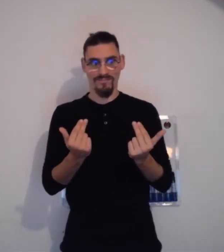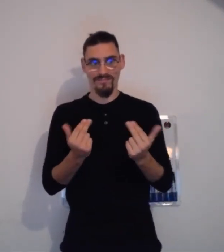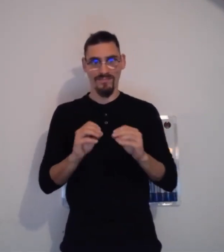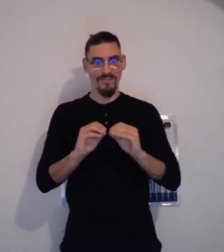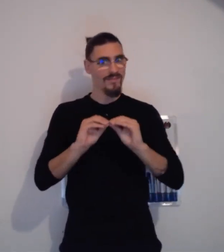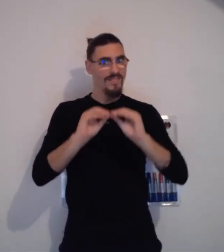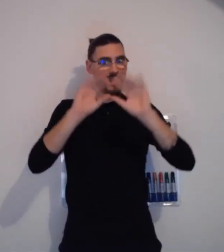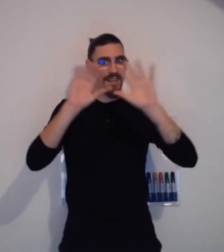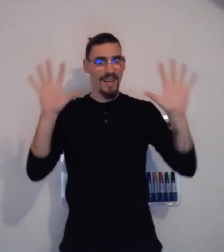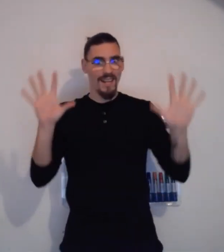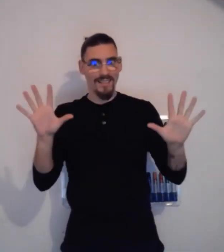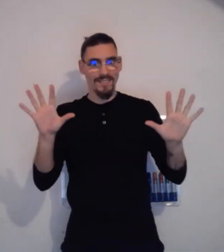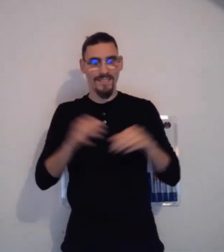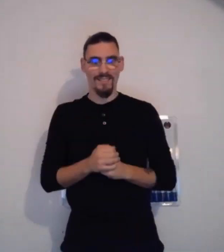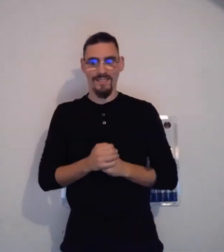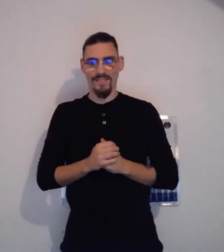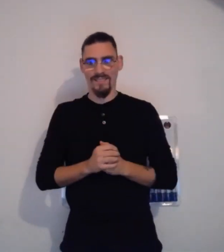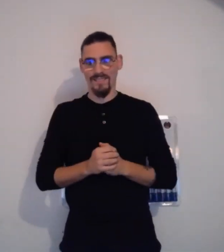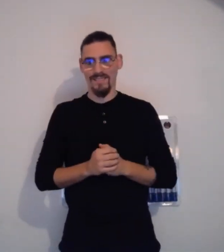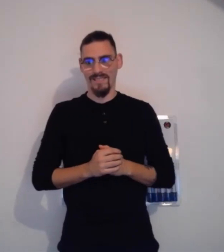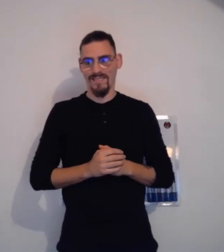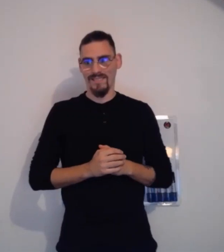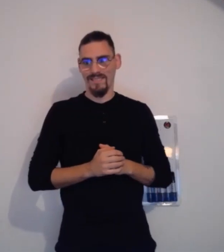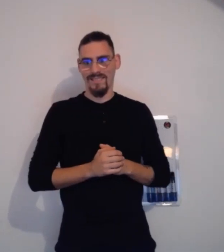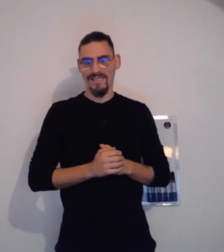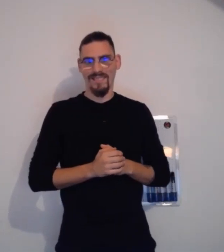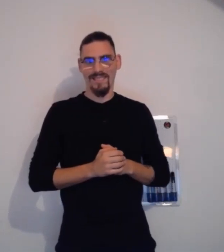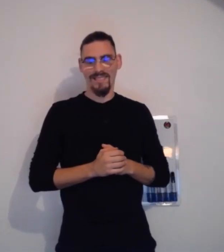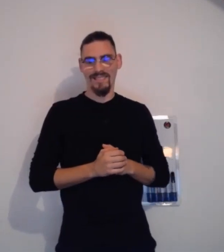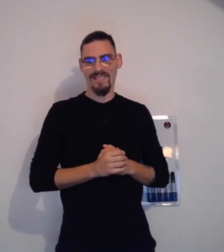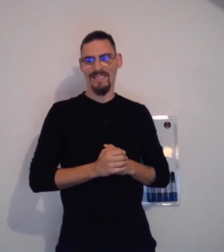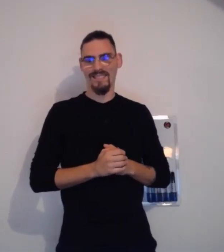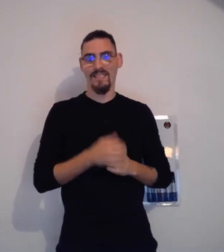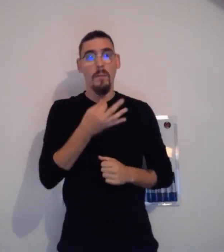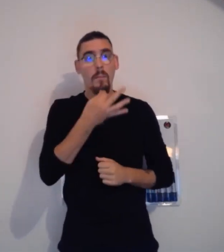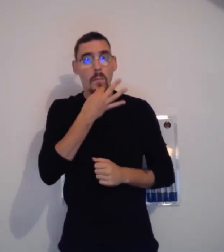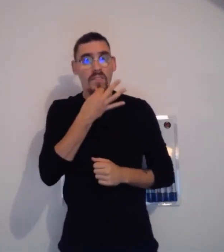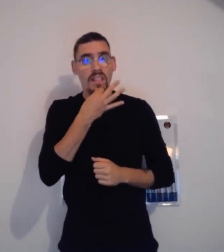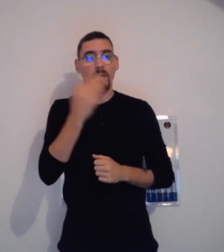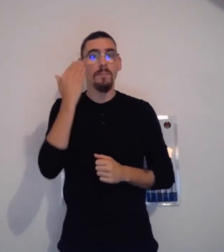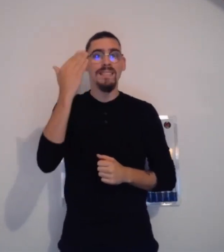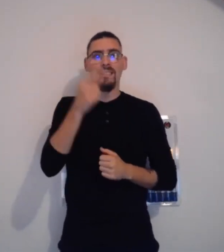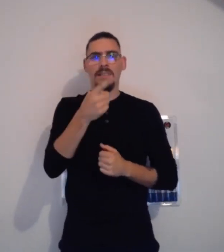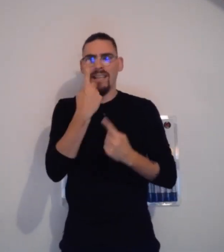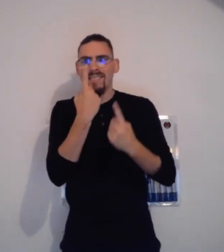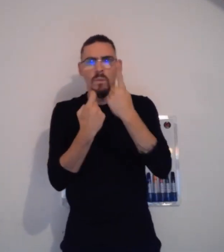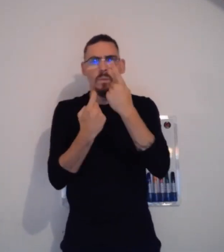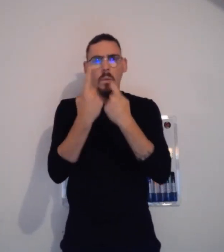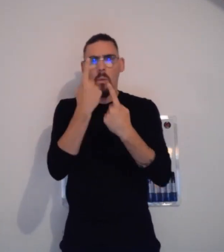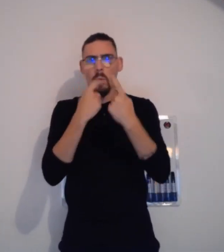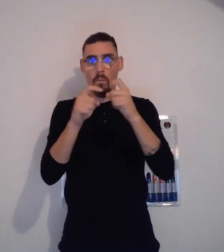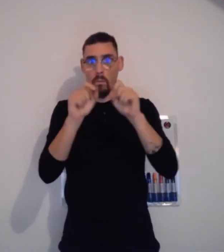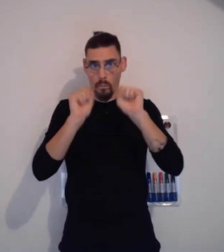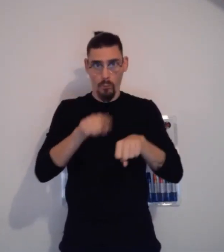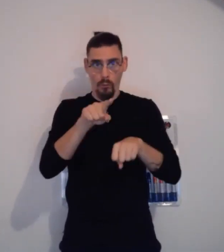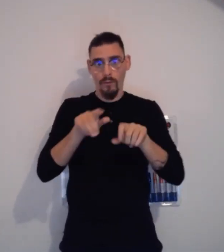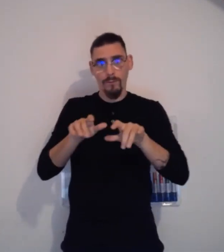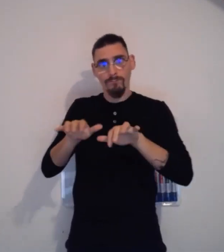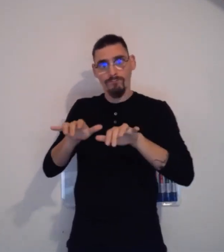Tout va bien ? Est-ce que tout est clair et limpide pour vous ? Ça va ? Très bien. J'en profite. Si